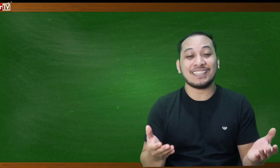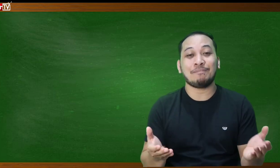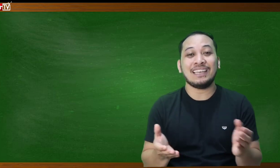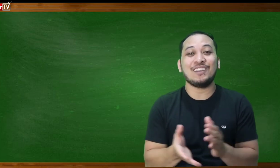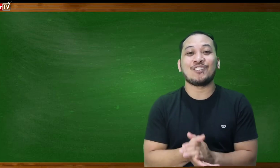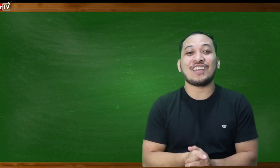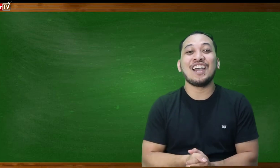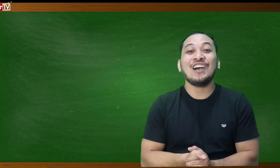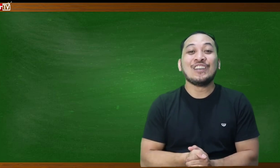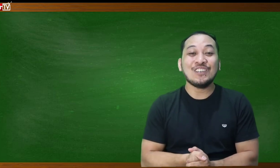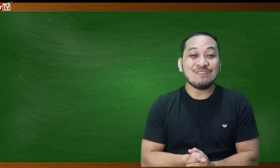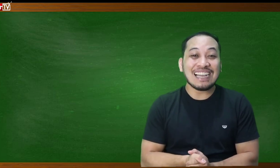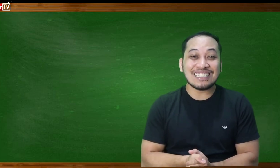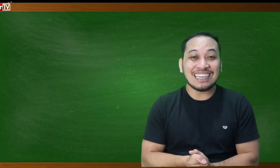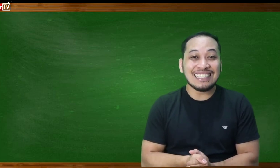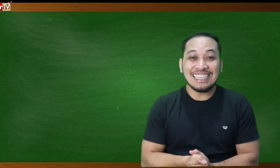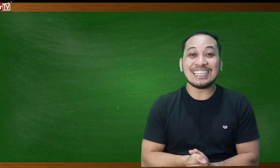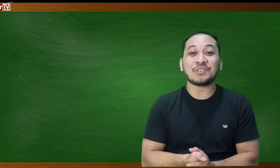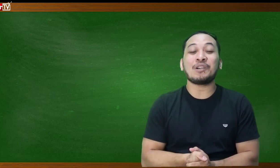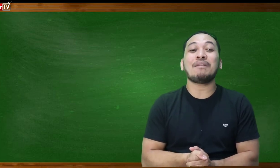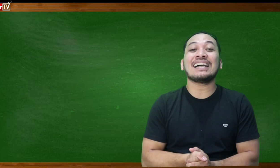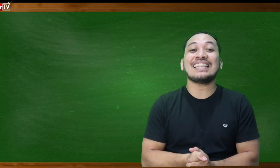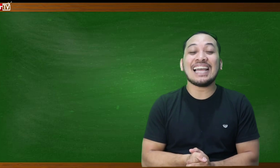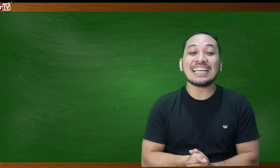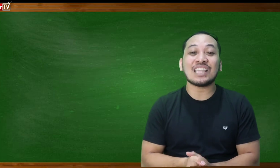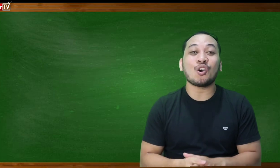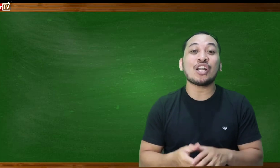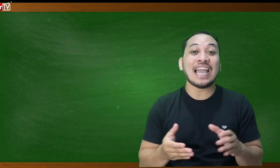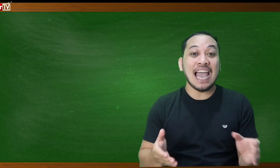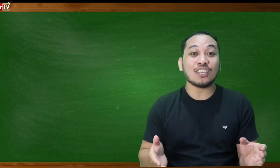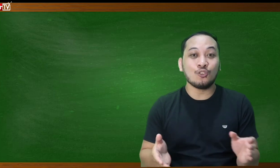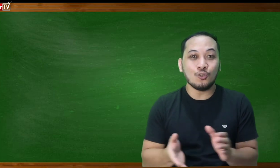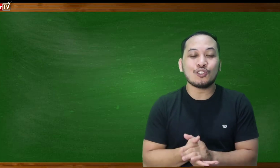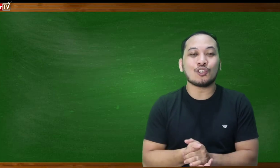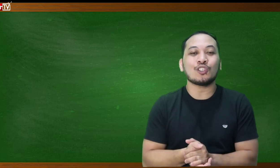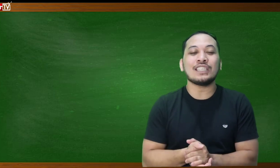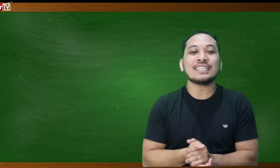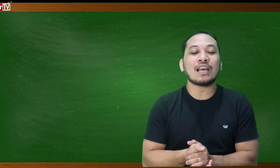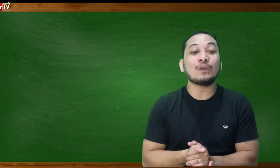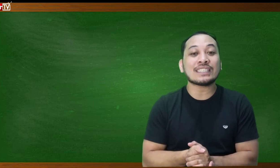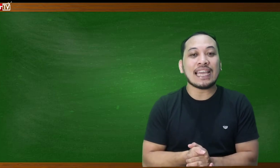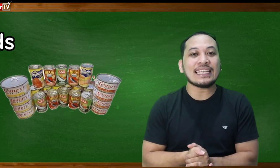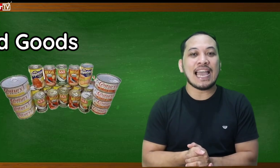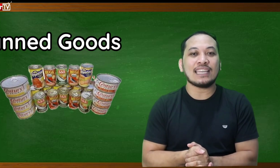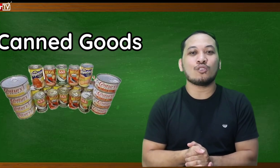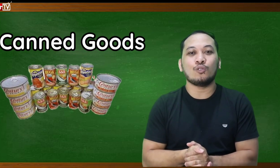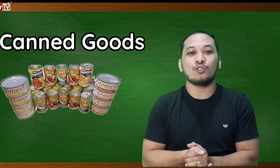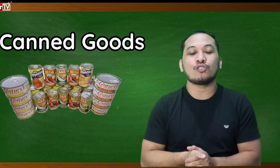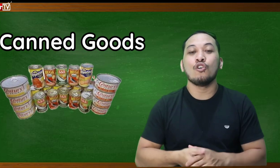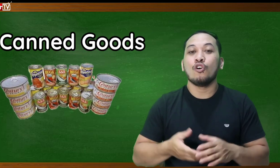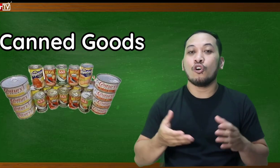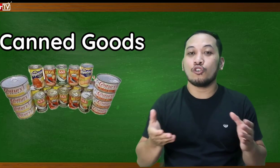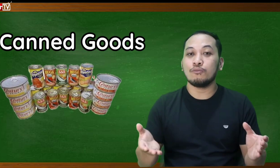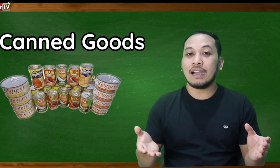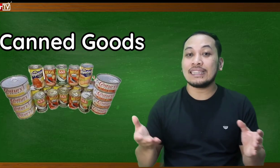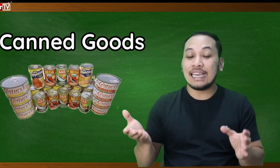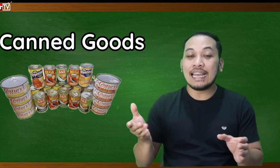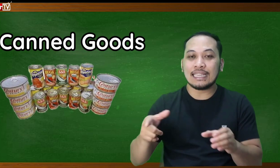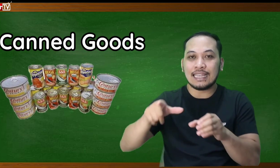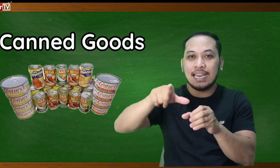and peligro na yung mga sardinas or mga delata or canned goods so this is how we sign canned goods o yung mga delata